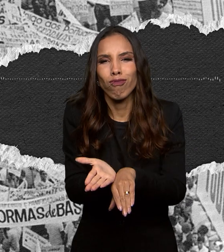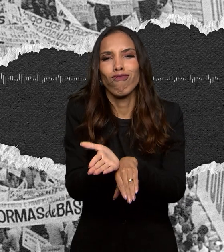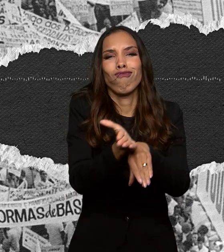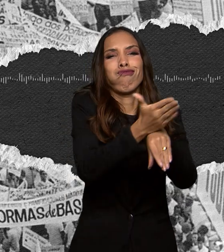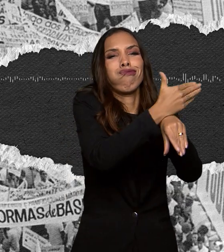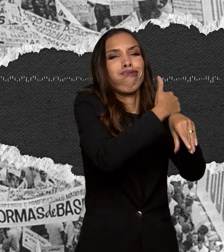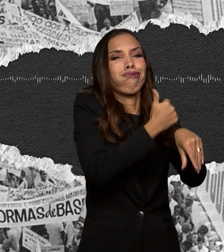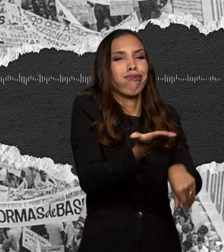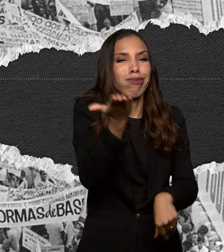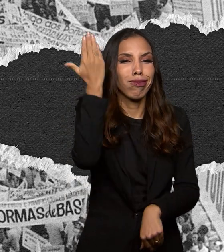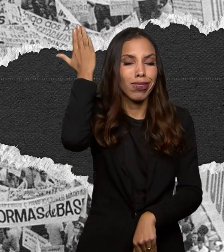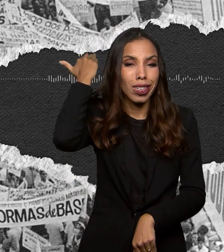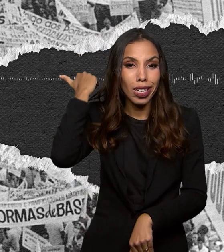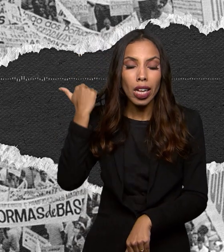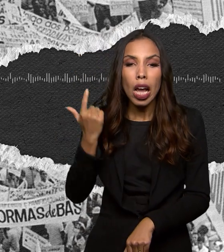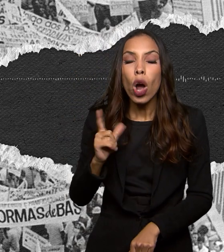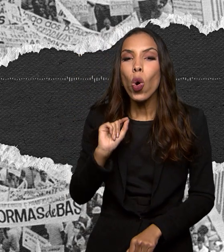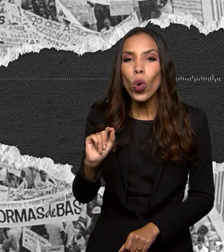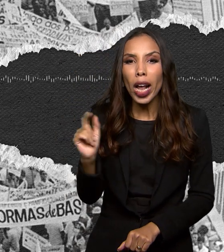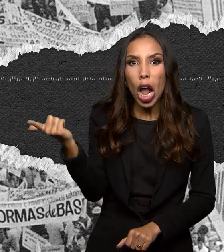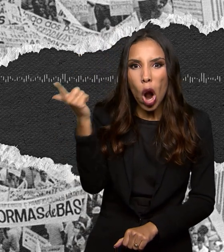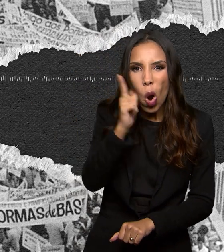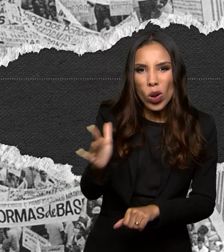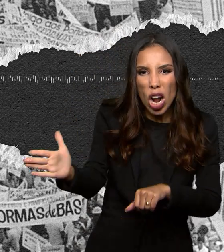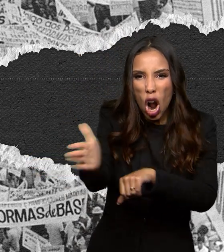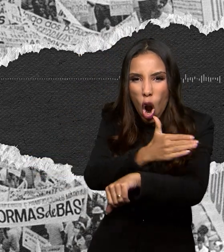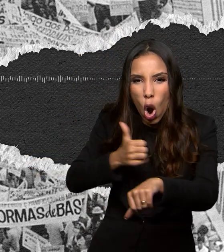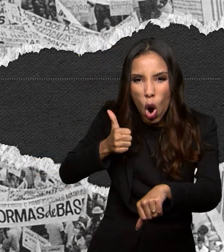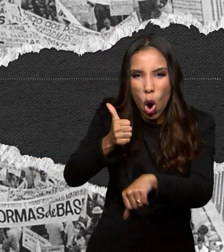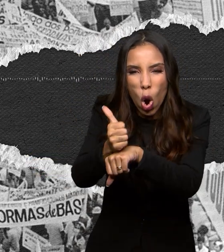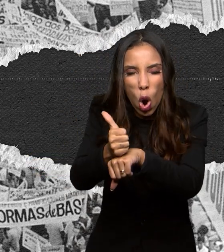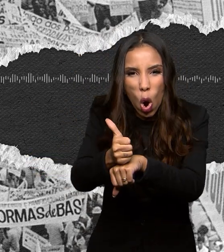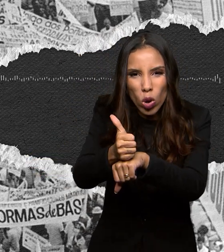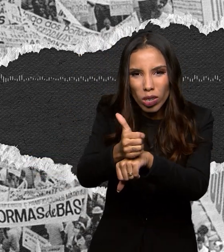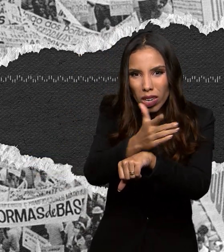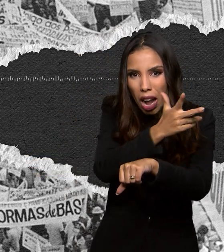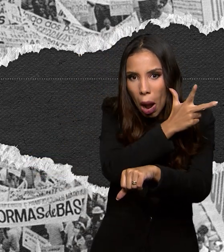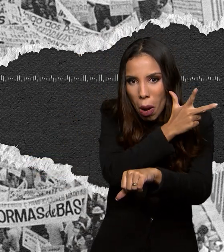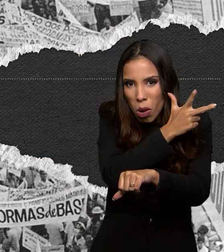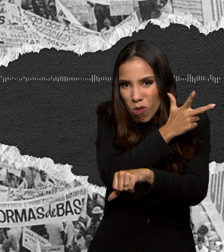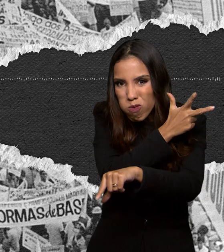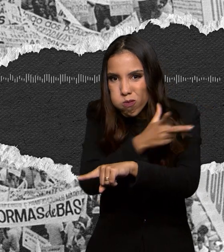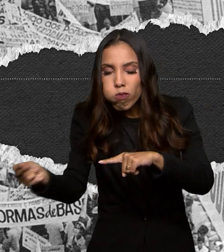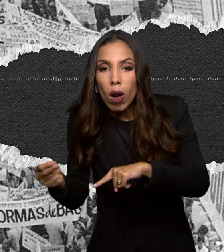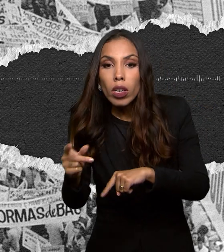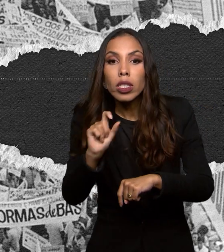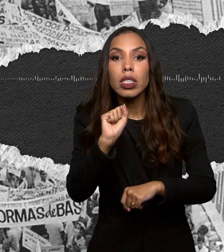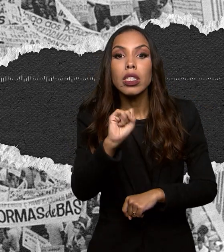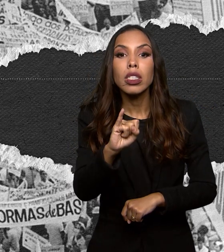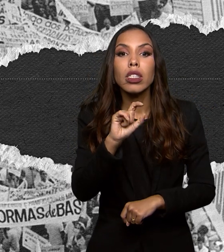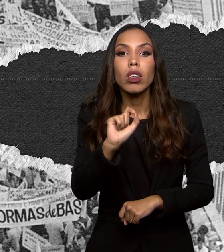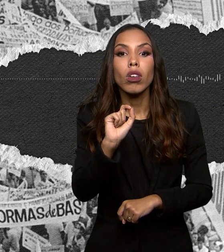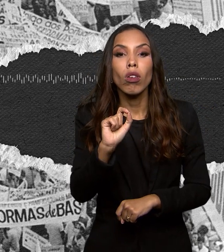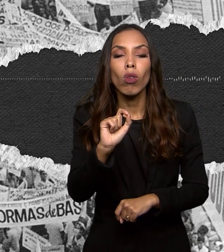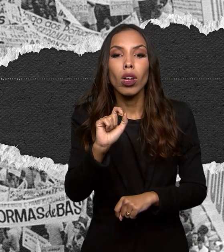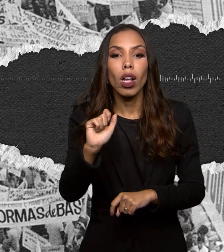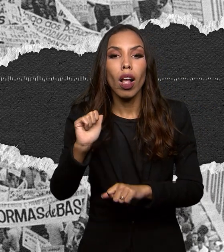derrubar o João Goulart e fazer o golpe daquela maneira se o tom dominante fosse abaixo as reformas. Por isso que o tom